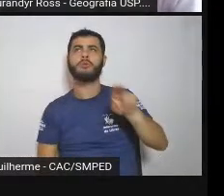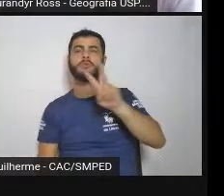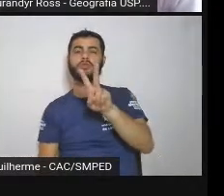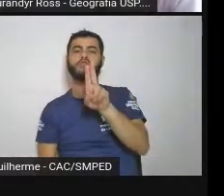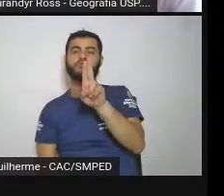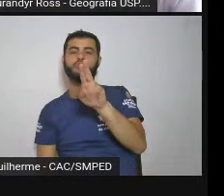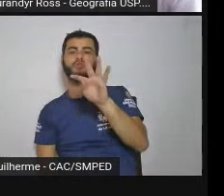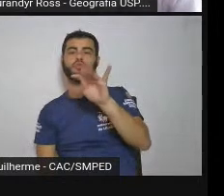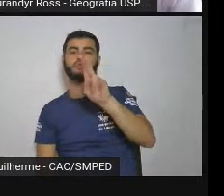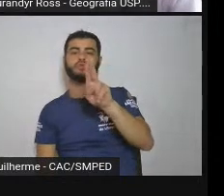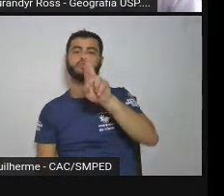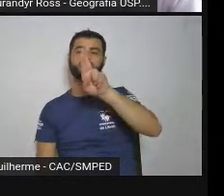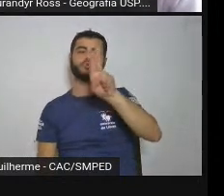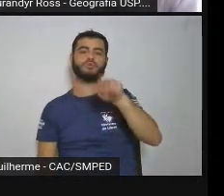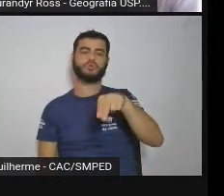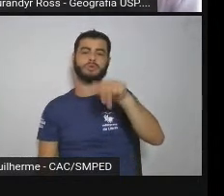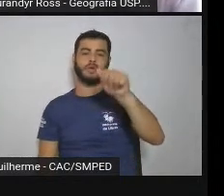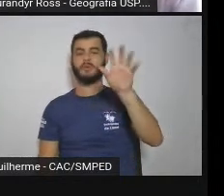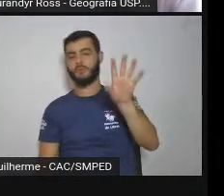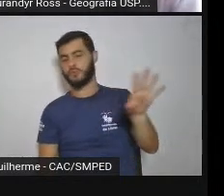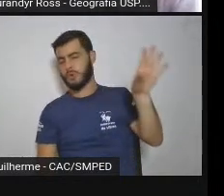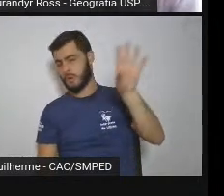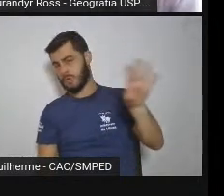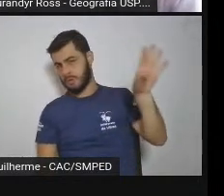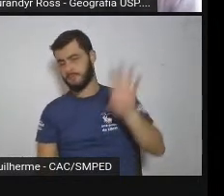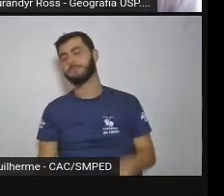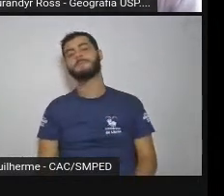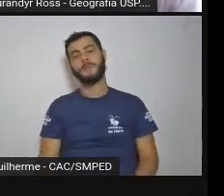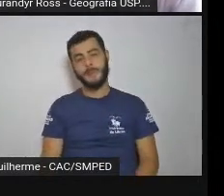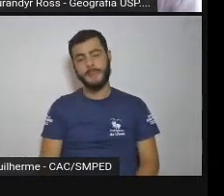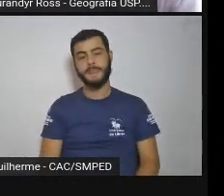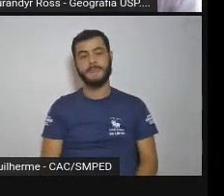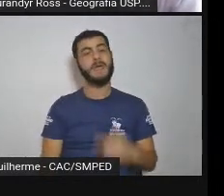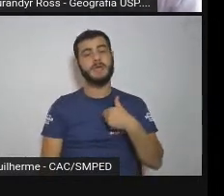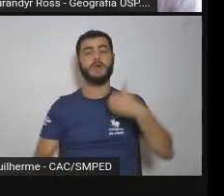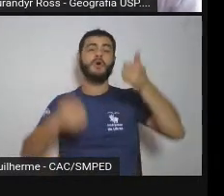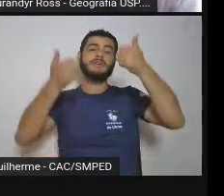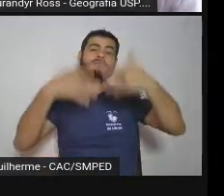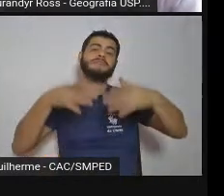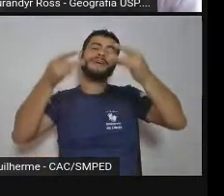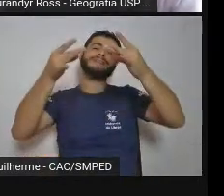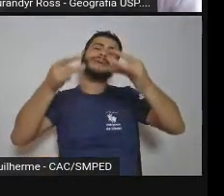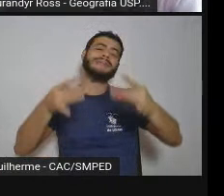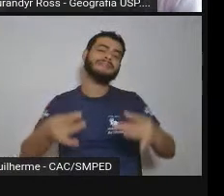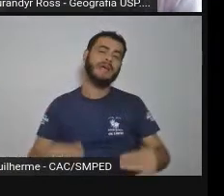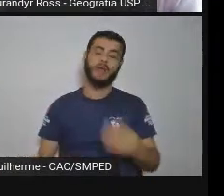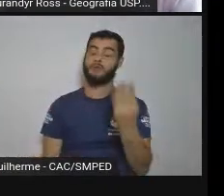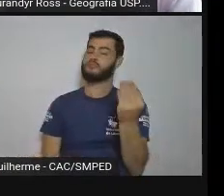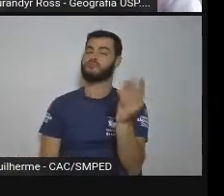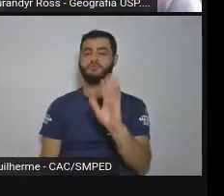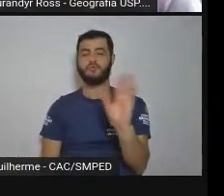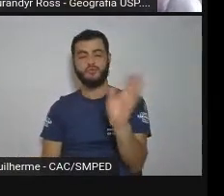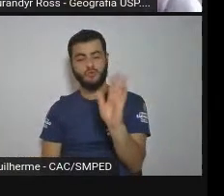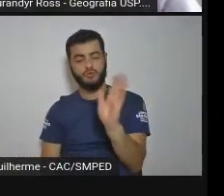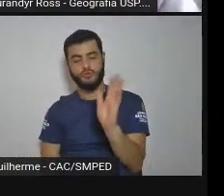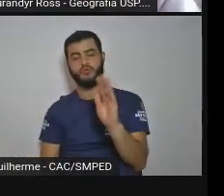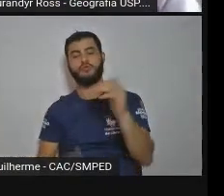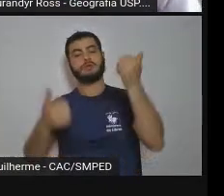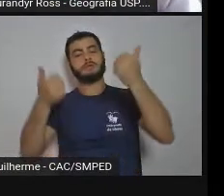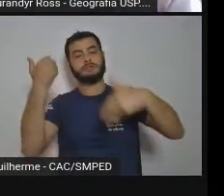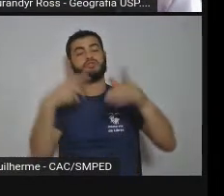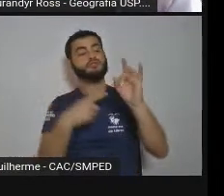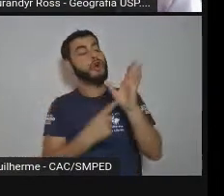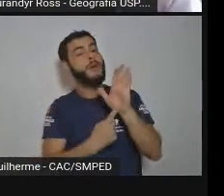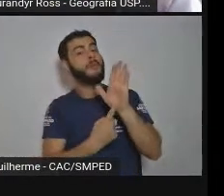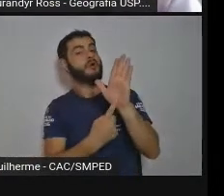Araçariguama. Bom, eu não vou ficar explorando essa questão geomorfológica e geológica, estou apenas apresentando para a